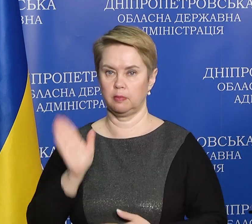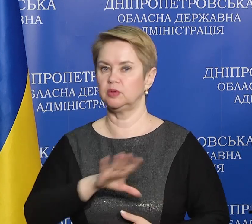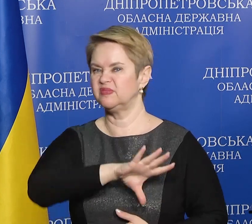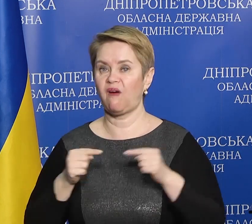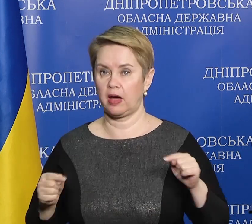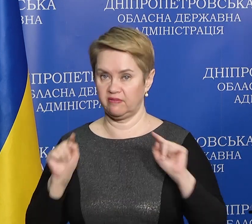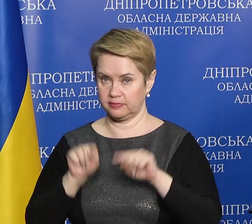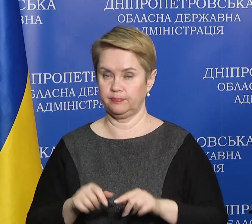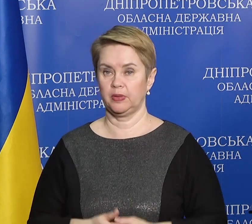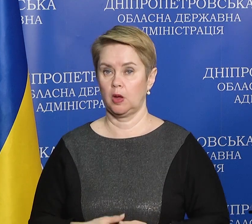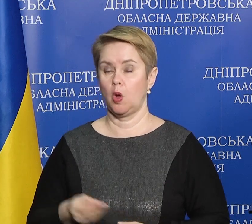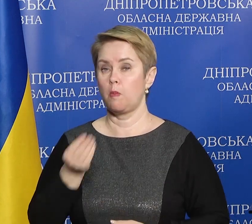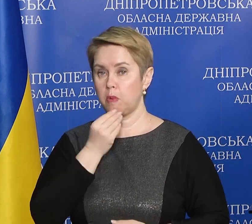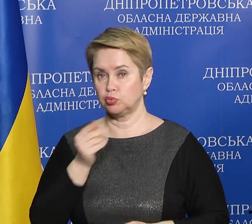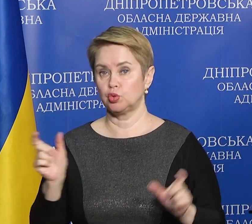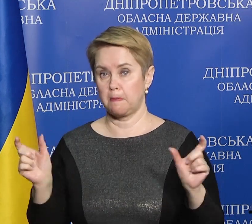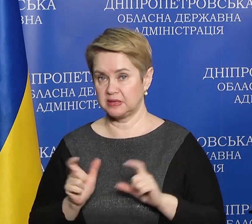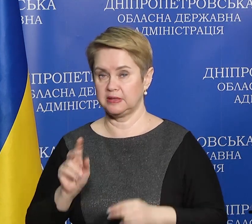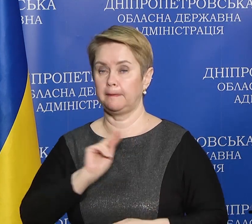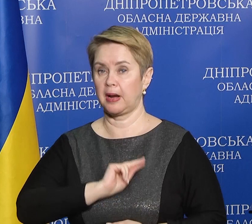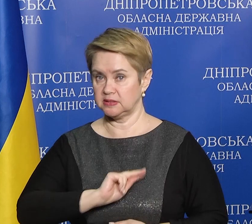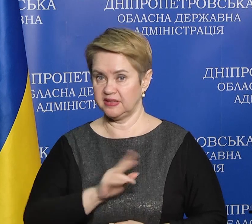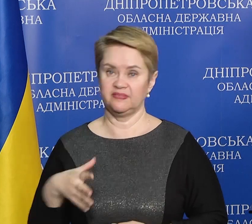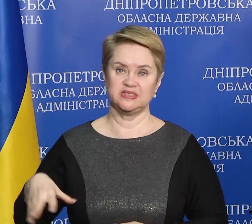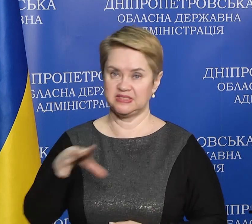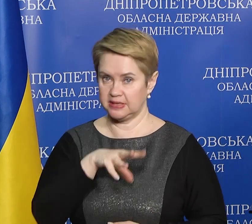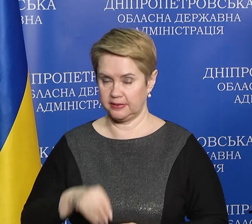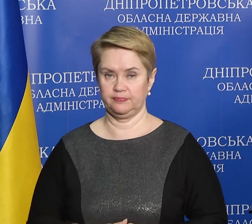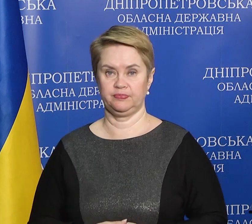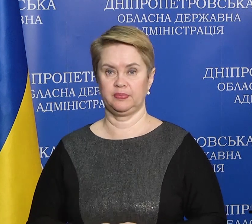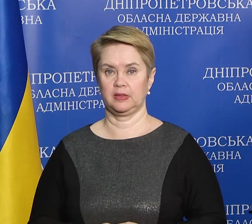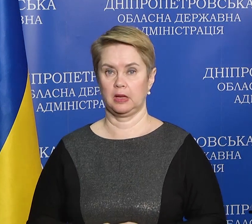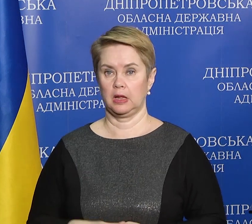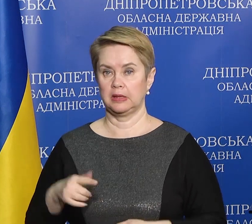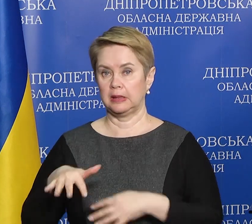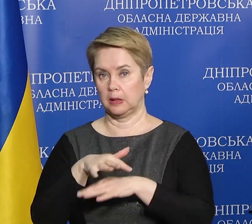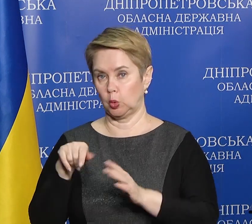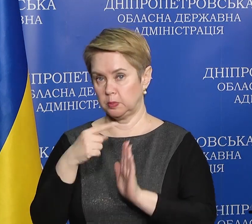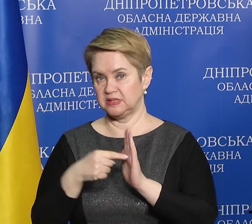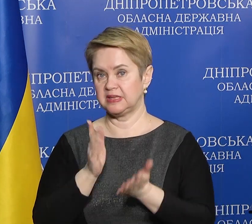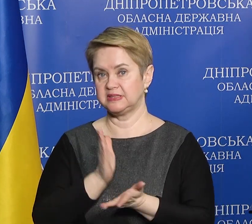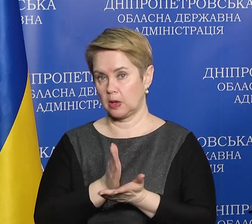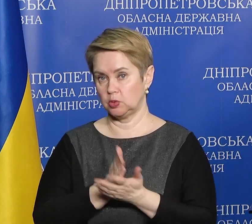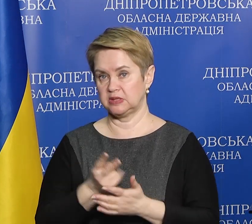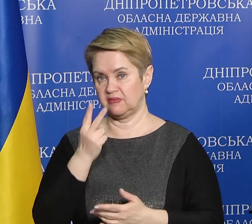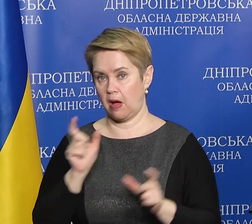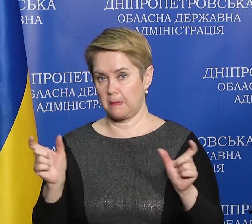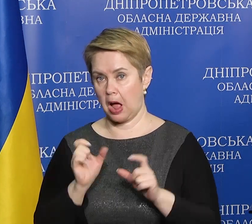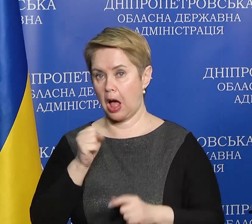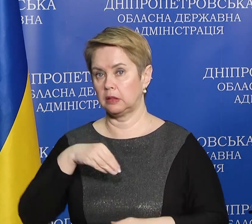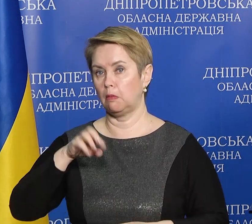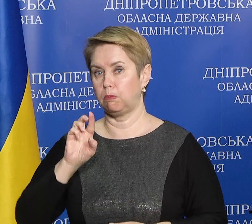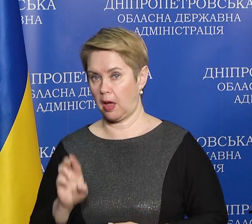Україна. Продовольчі магазини працюють всі, на території міста знаходяться два магазини